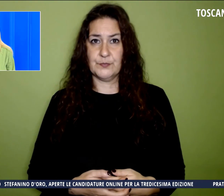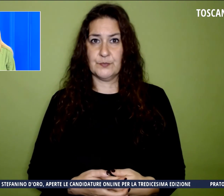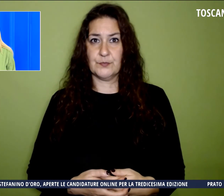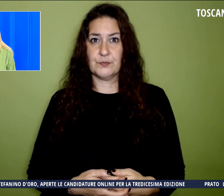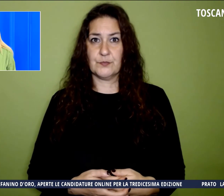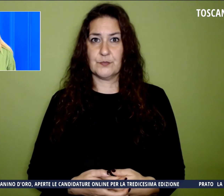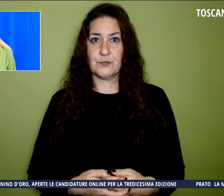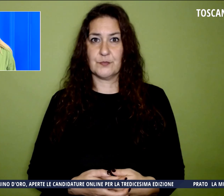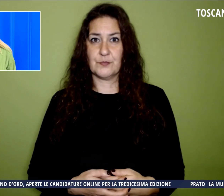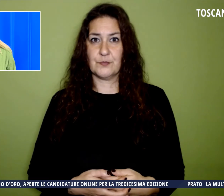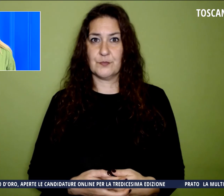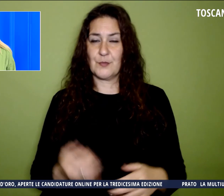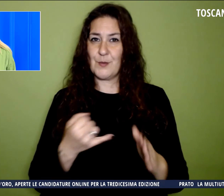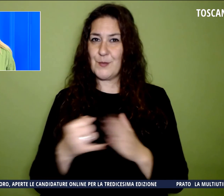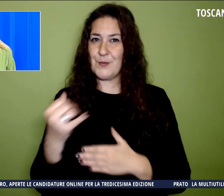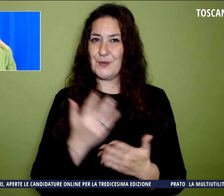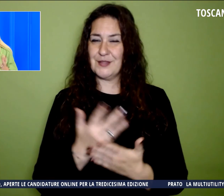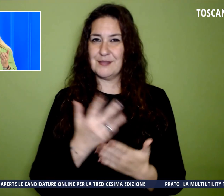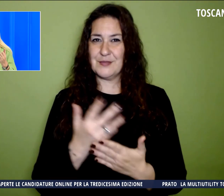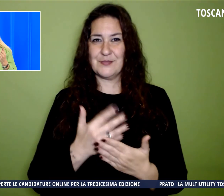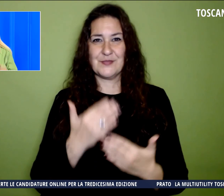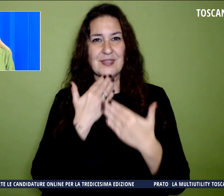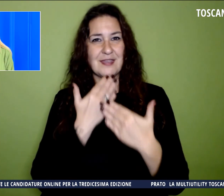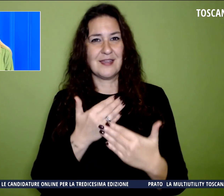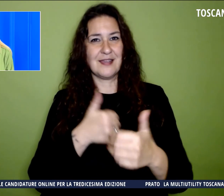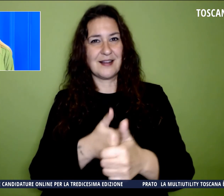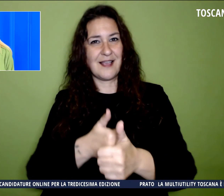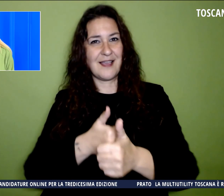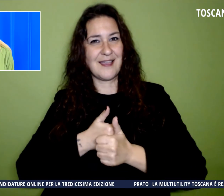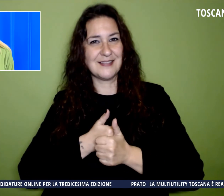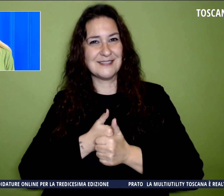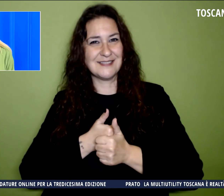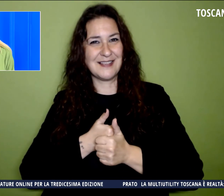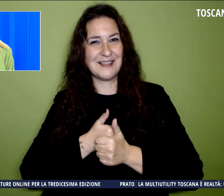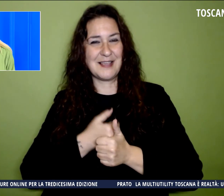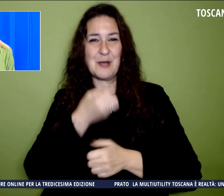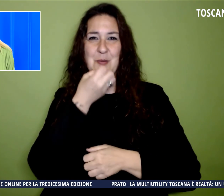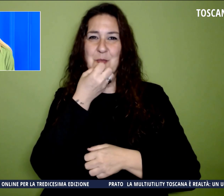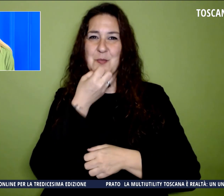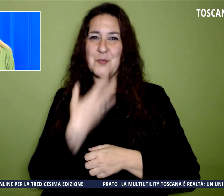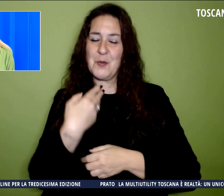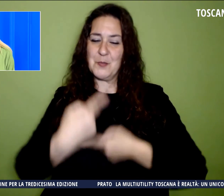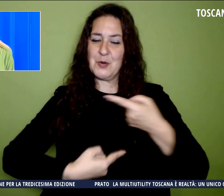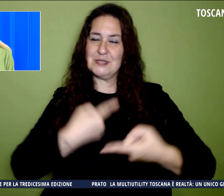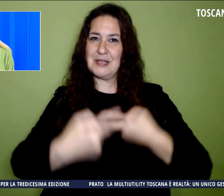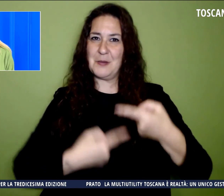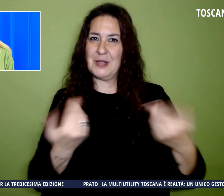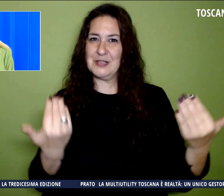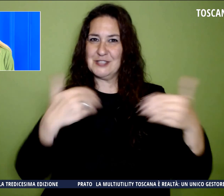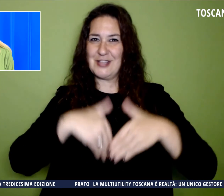È tutto per questa sera, grazie per averci seguiti. Arrivederci e buon proseguimento di serata con Toscana TV.